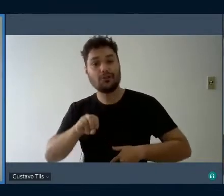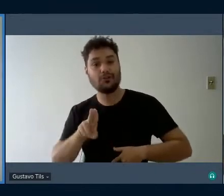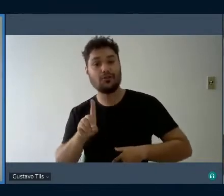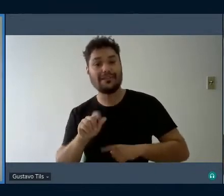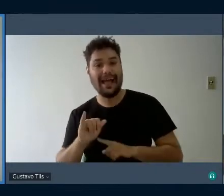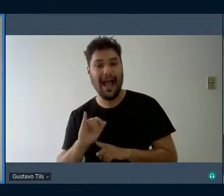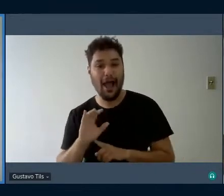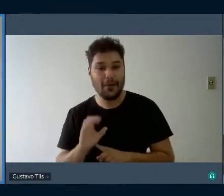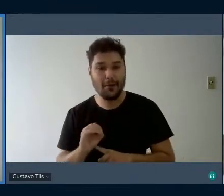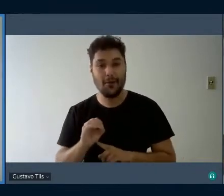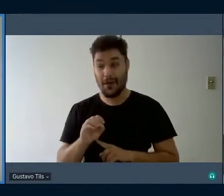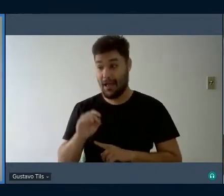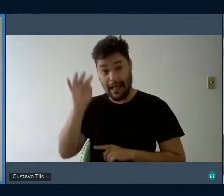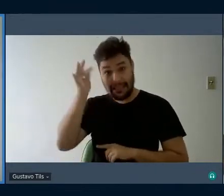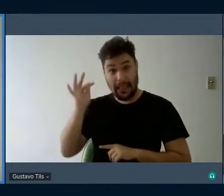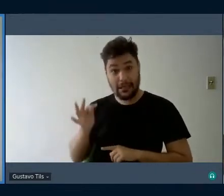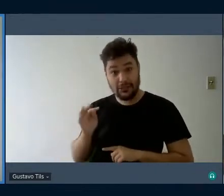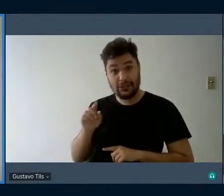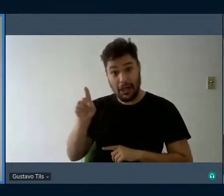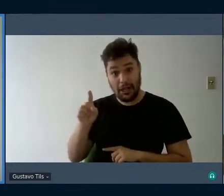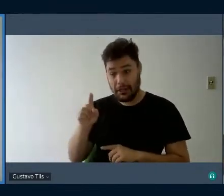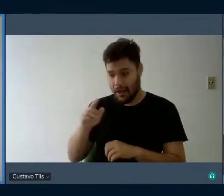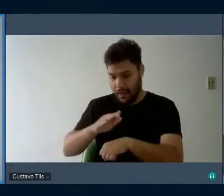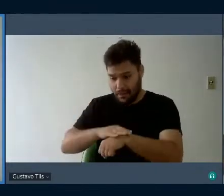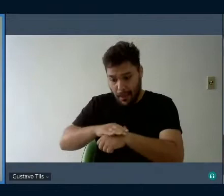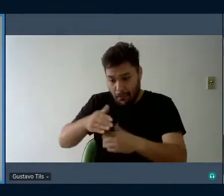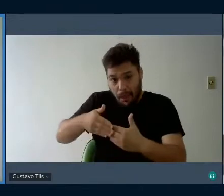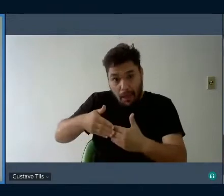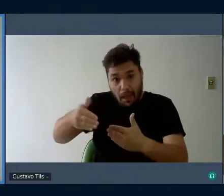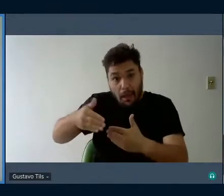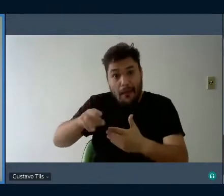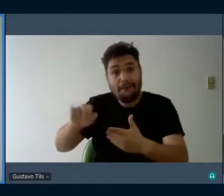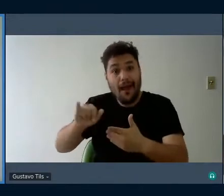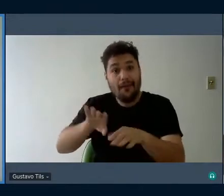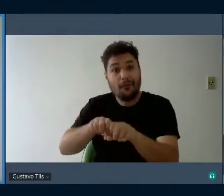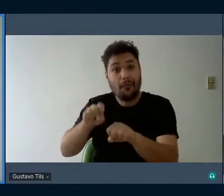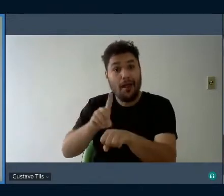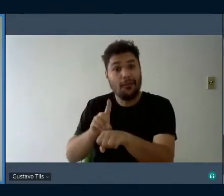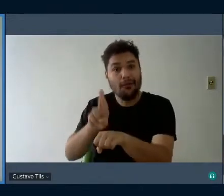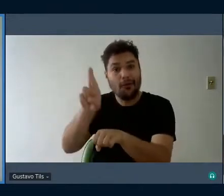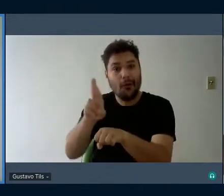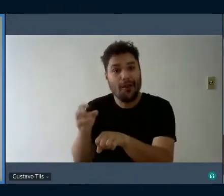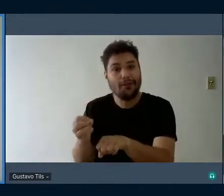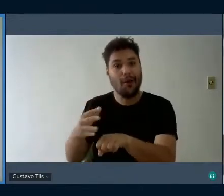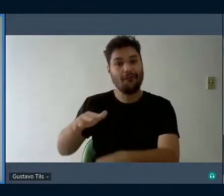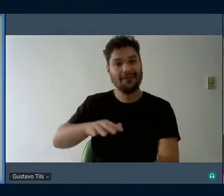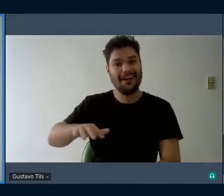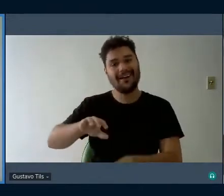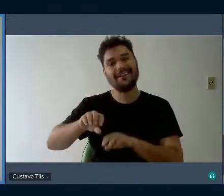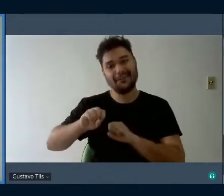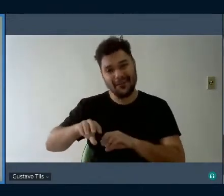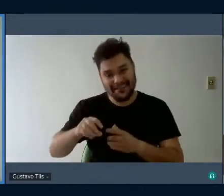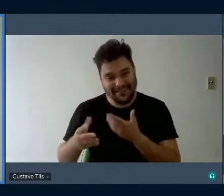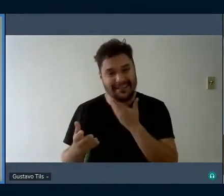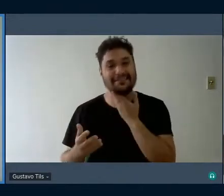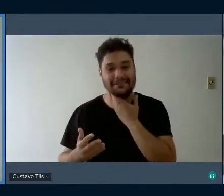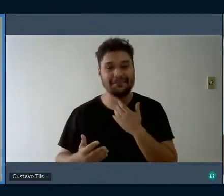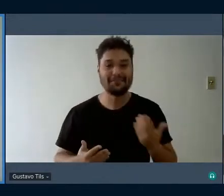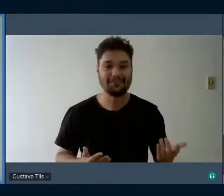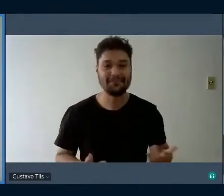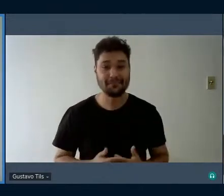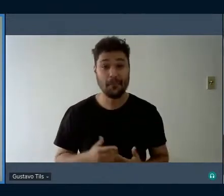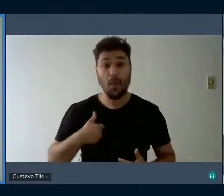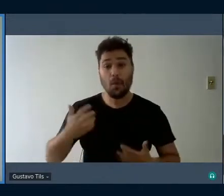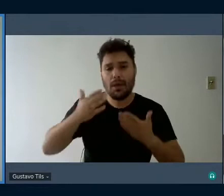vai se tornar daqui a alguns poucos minutos uma doutora, mais nova doutora na área da educação, então, eu quero